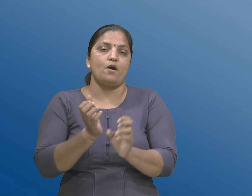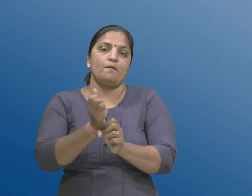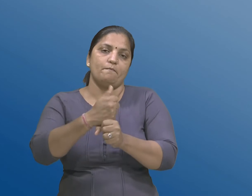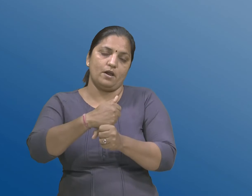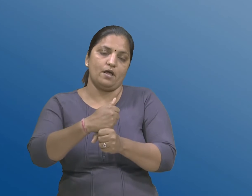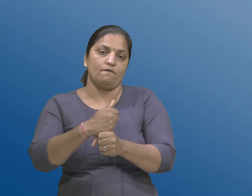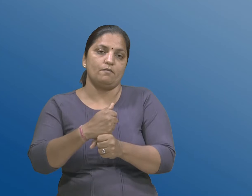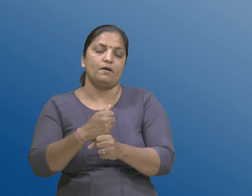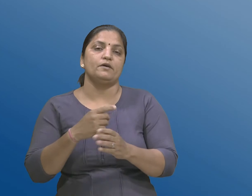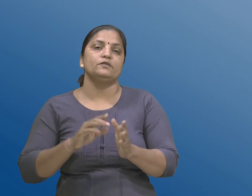रीट